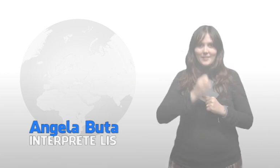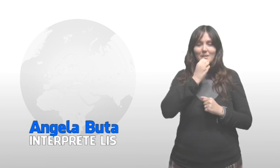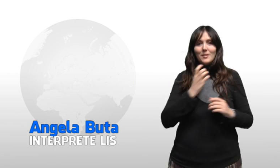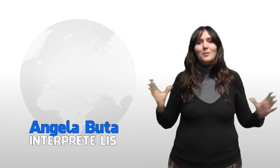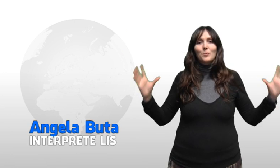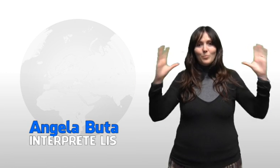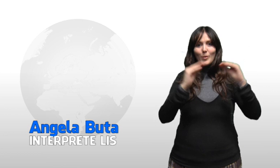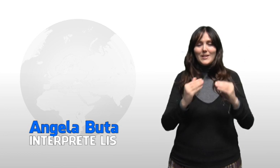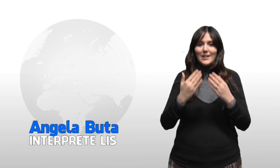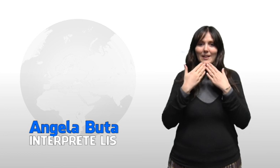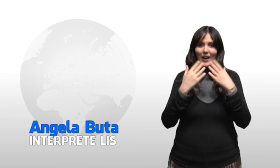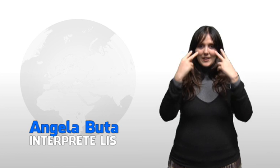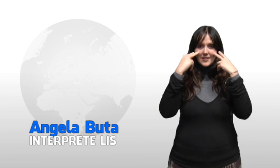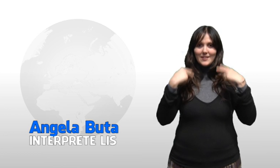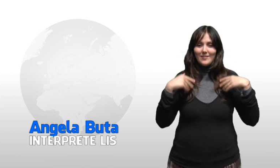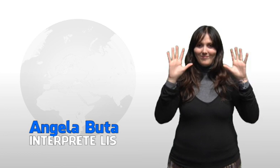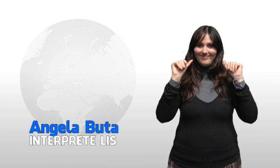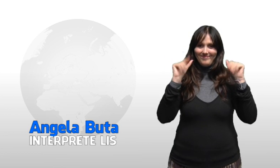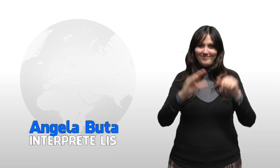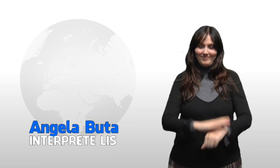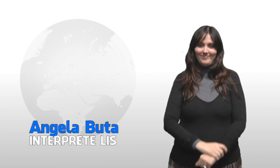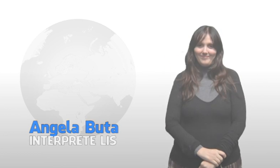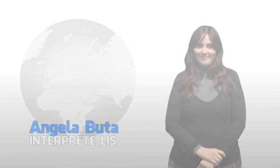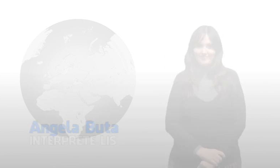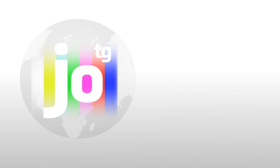Grazie per averci seguito. Arrivederci.